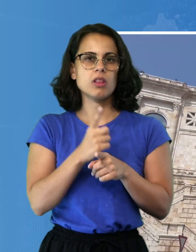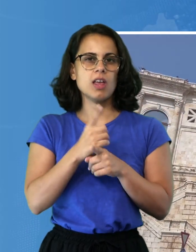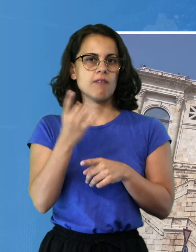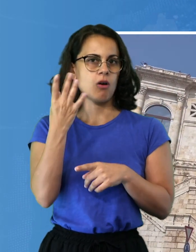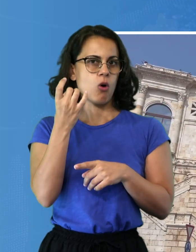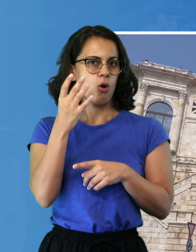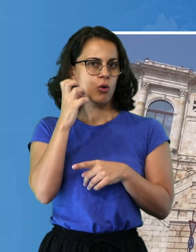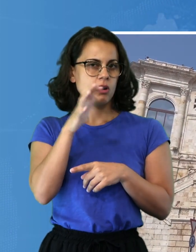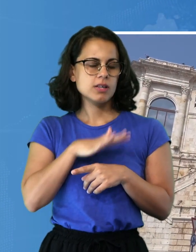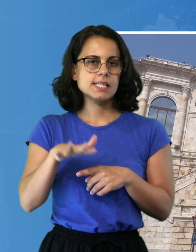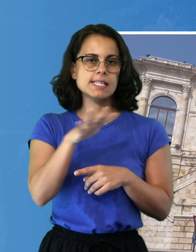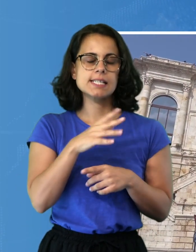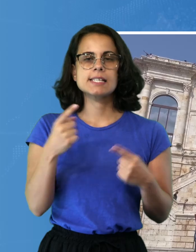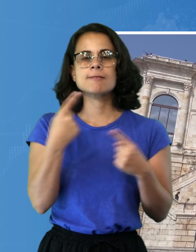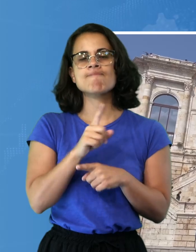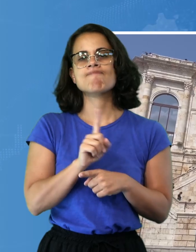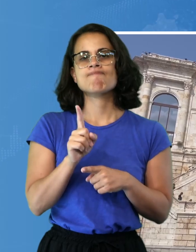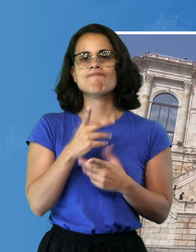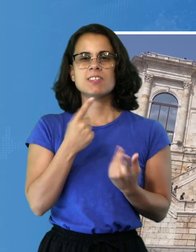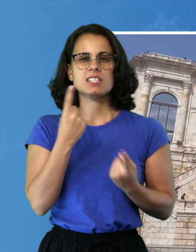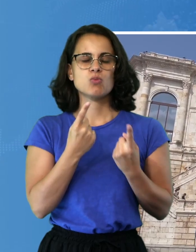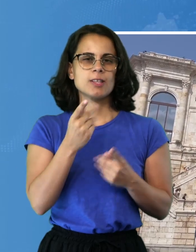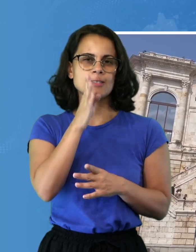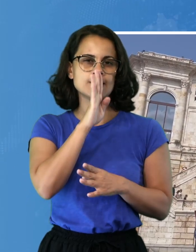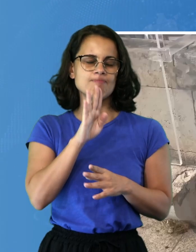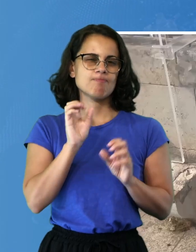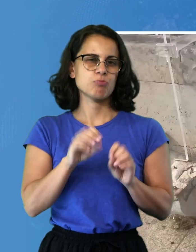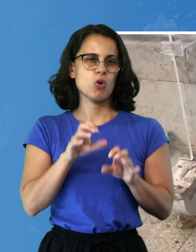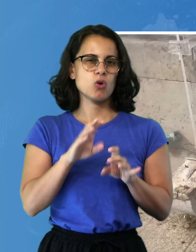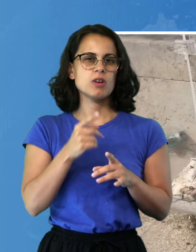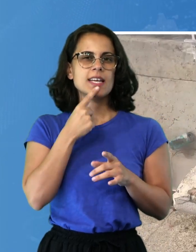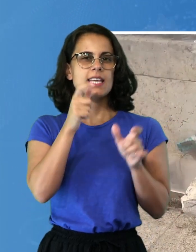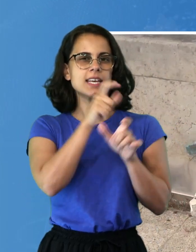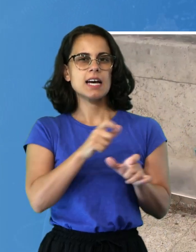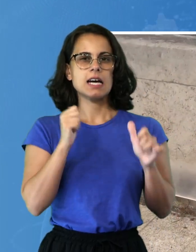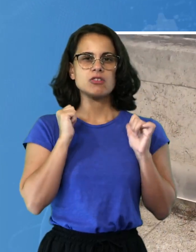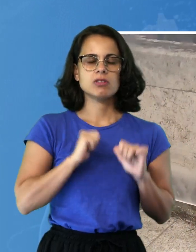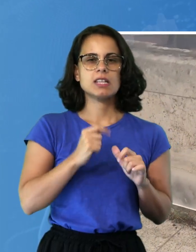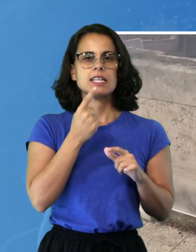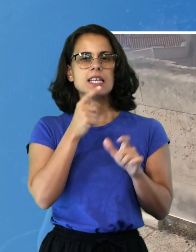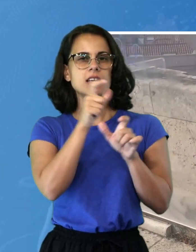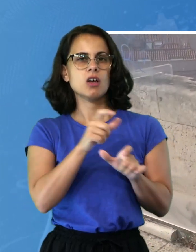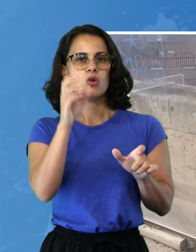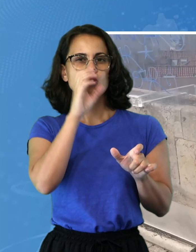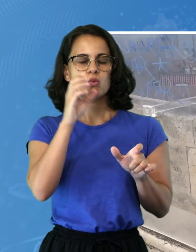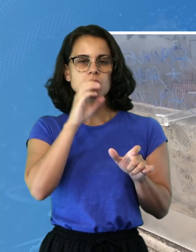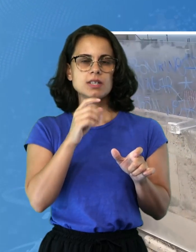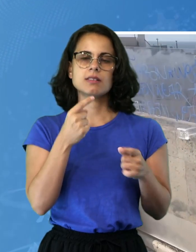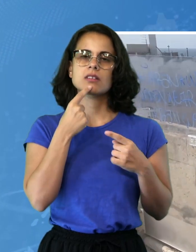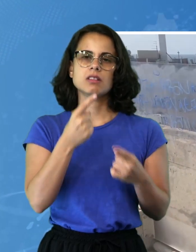presenta nelle migliori condizioni. A dirlo, sono residenti e turisti che si godono sì il panorama cagliaritano, ma con un occhio anche a ciò